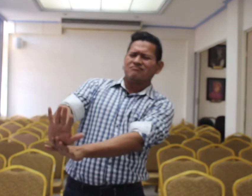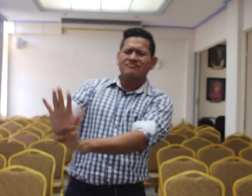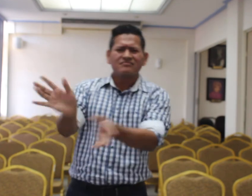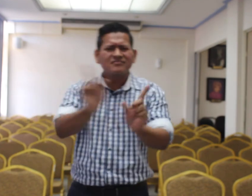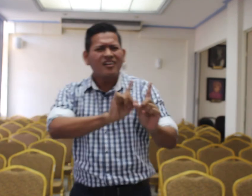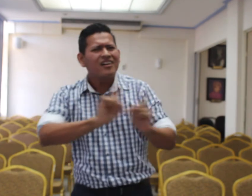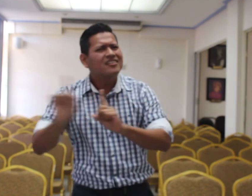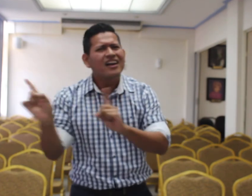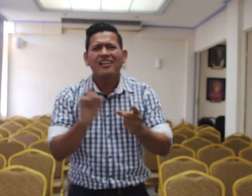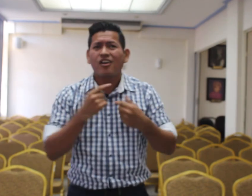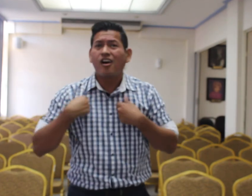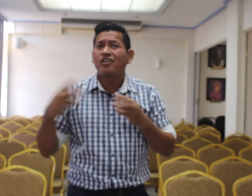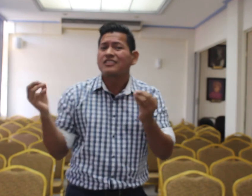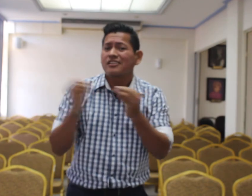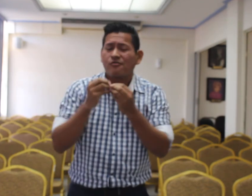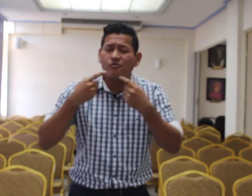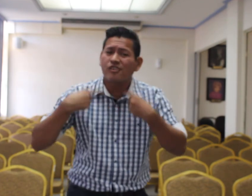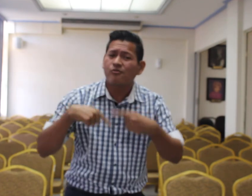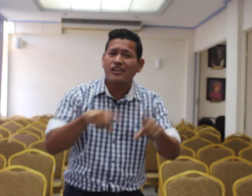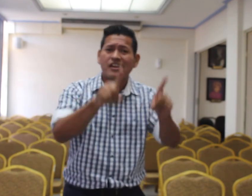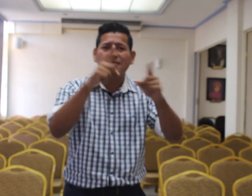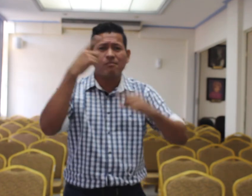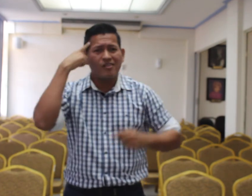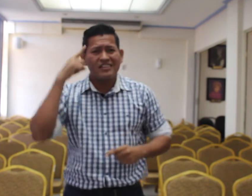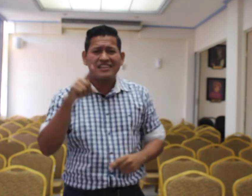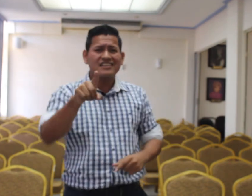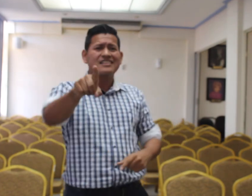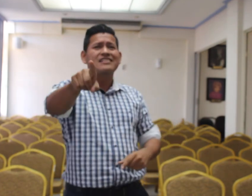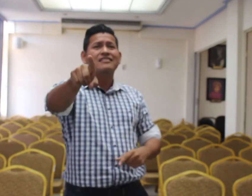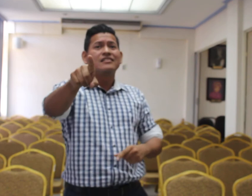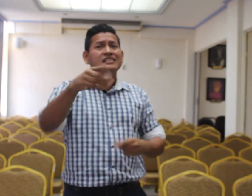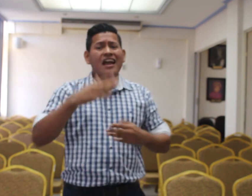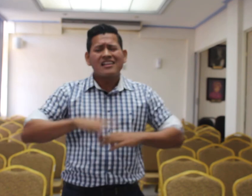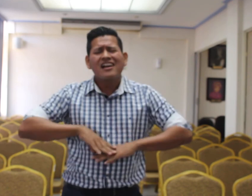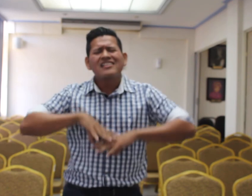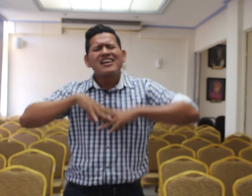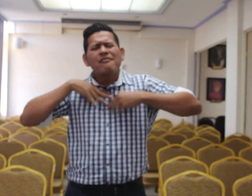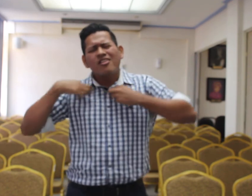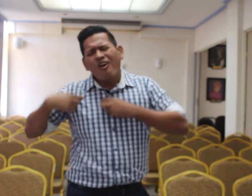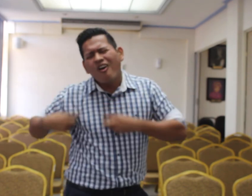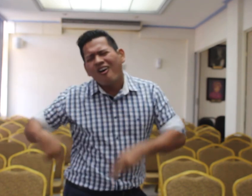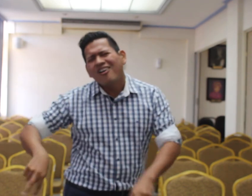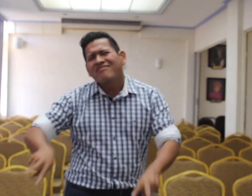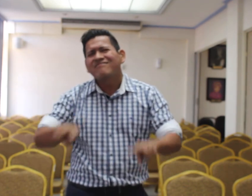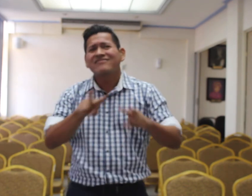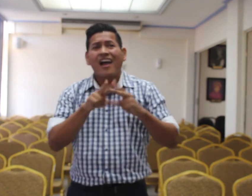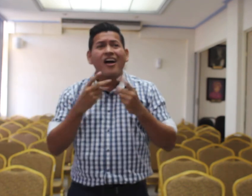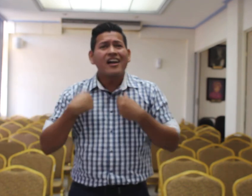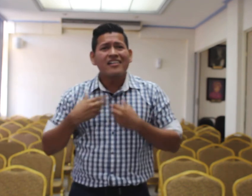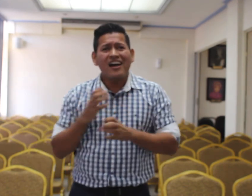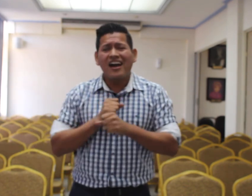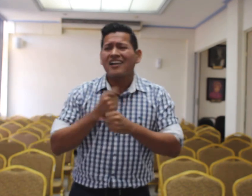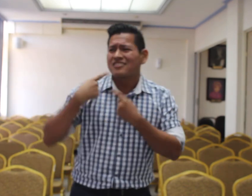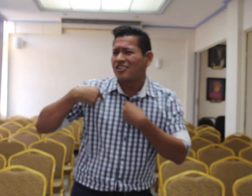Soy más de lo que fui por ti, llenar de valor voy a partir.